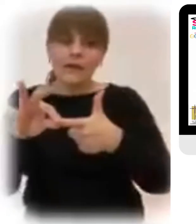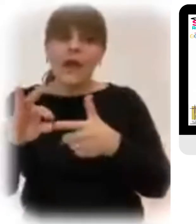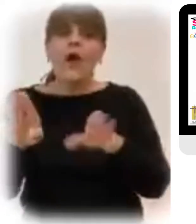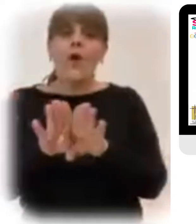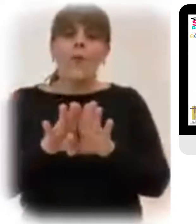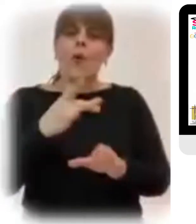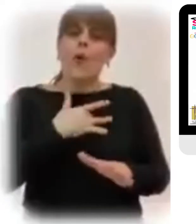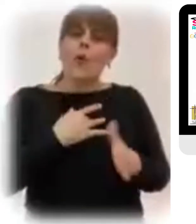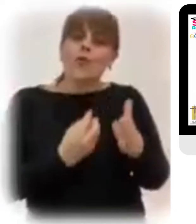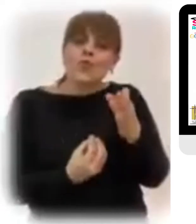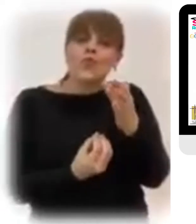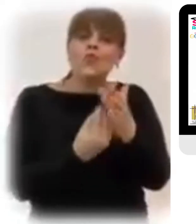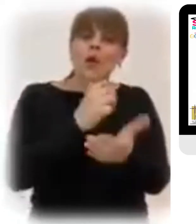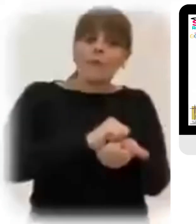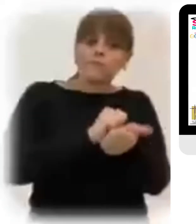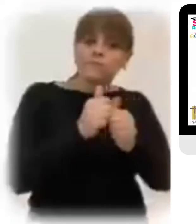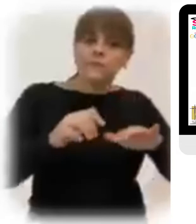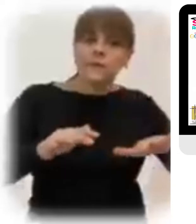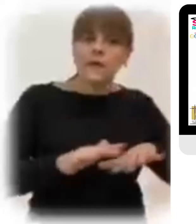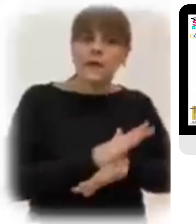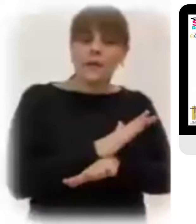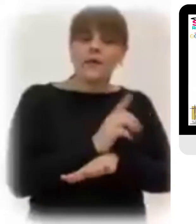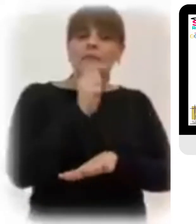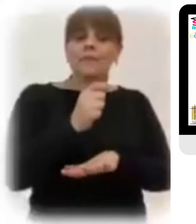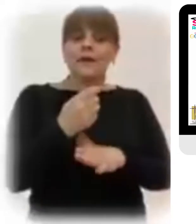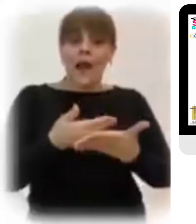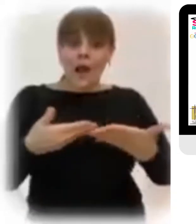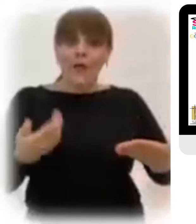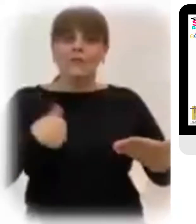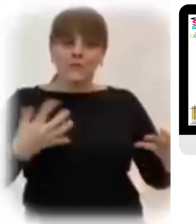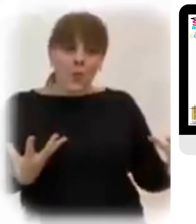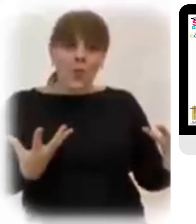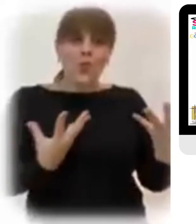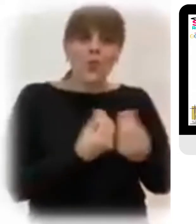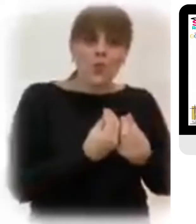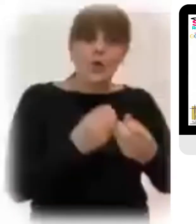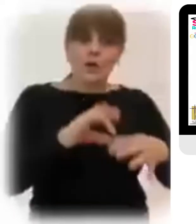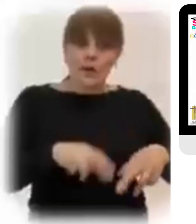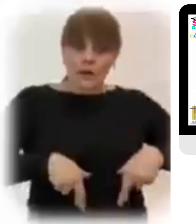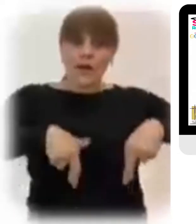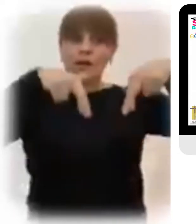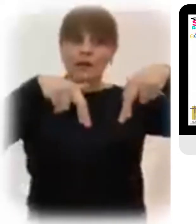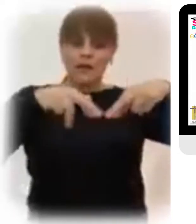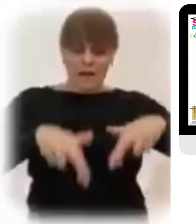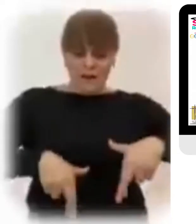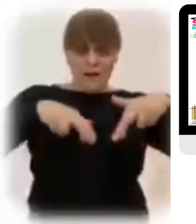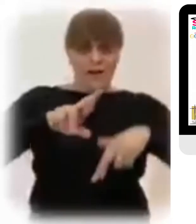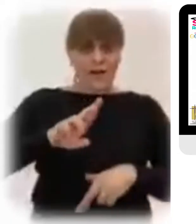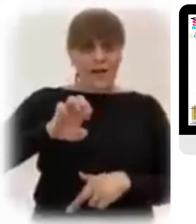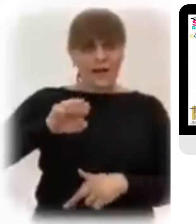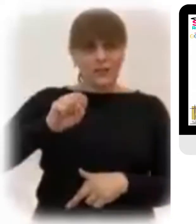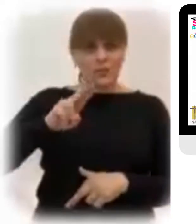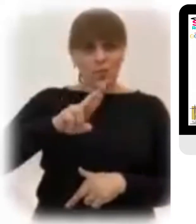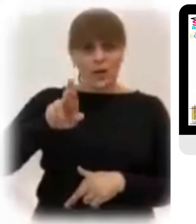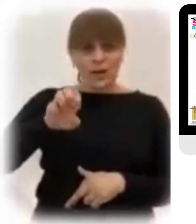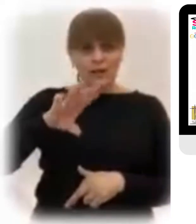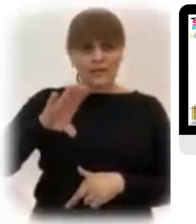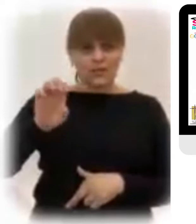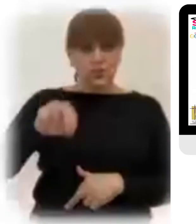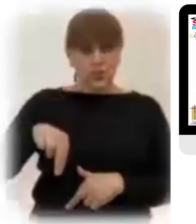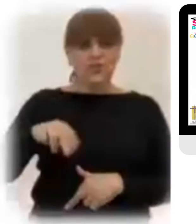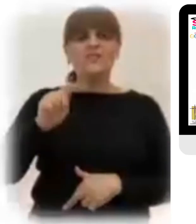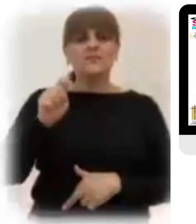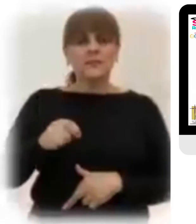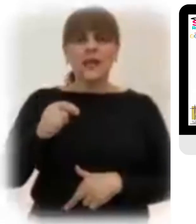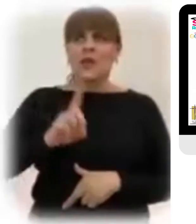Y el espíritu nuevo para participar de la resurrección Porque resurrección es